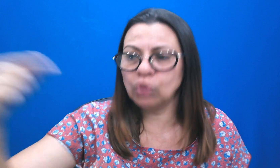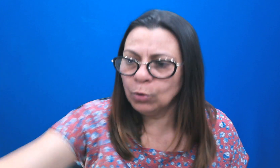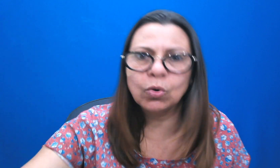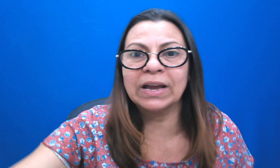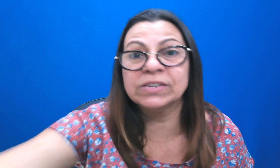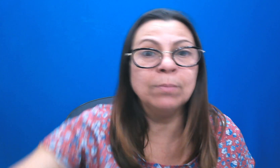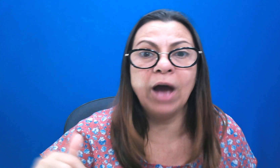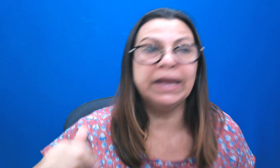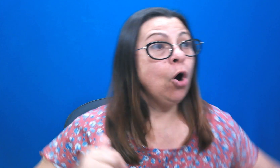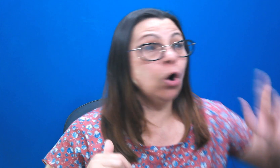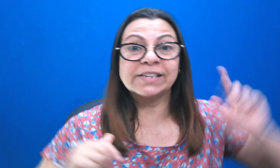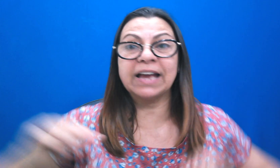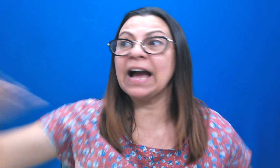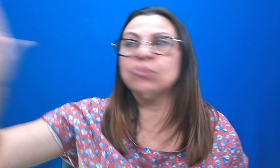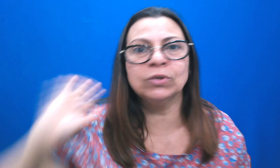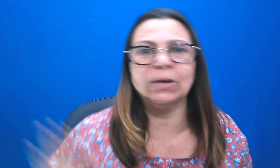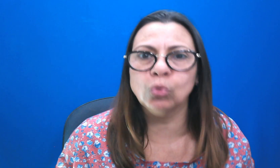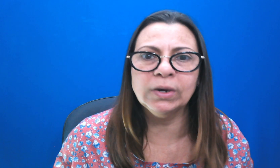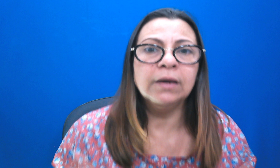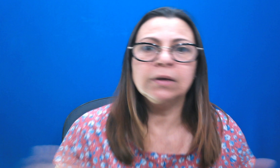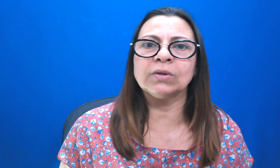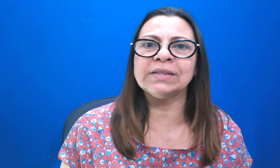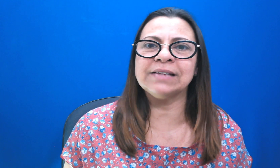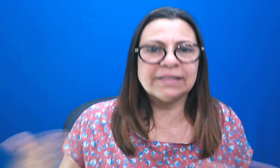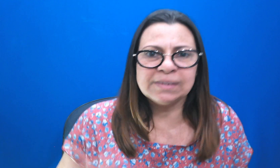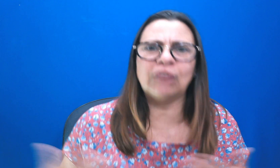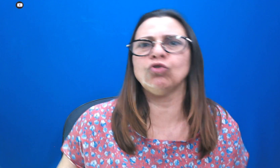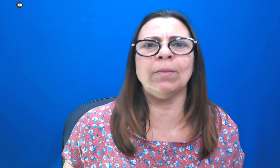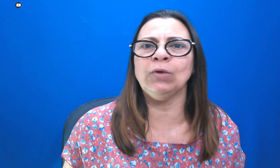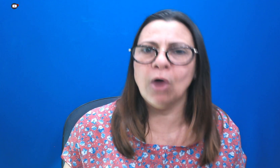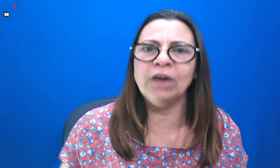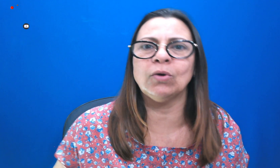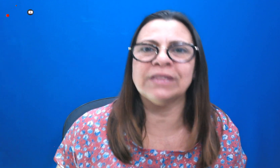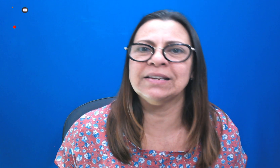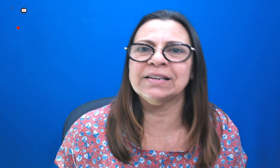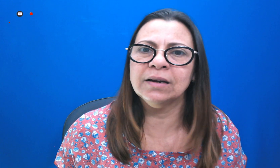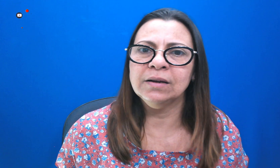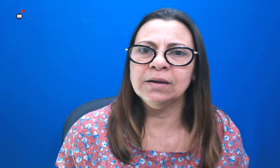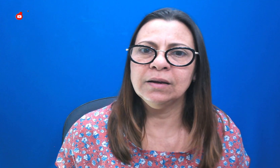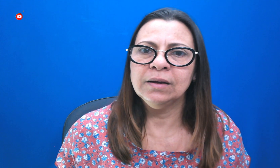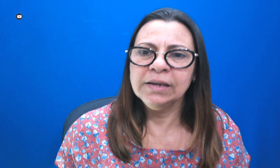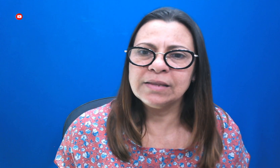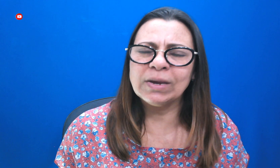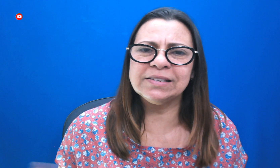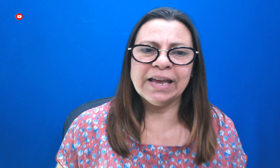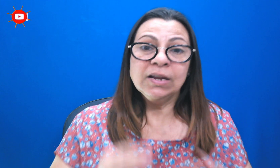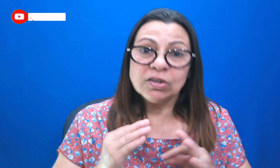tomam um escorregãozinho e morrem. Outros que caem de muita altura, não acontece nada. Se machucam, mas não morrem, não acontece nada. Então, quer dizer, nós